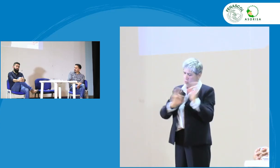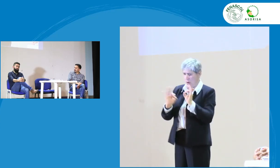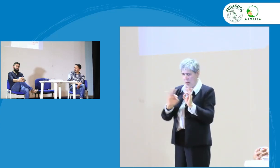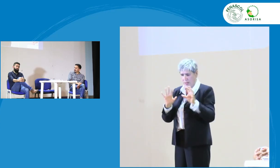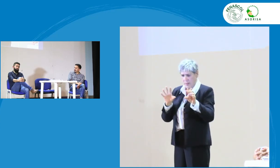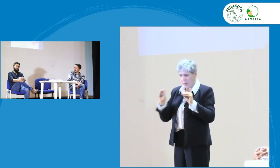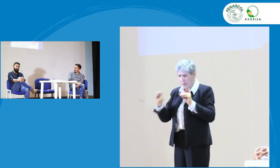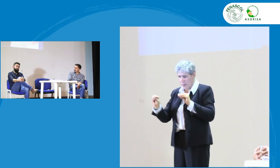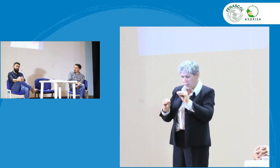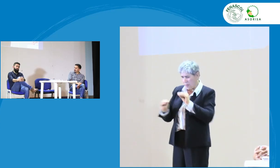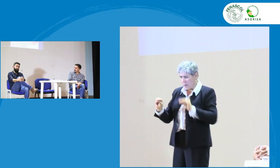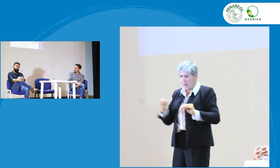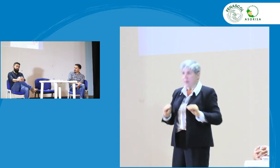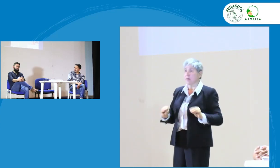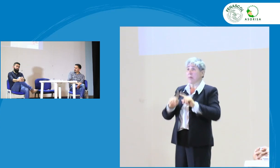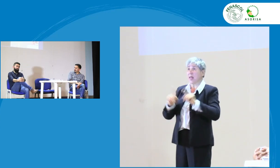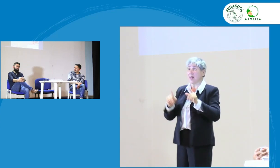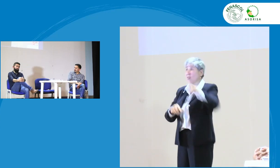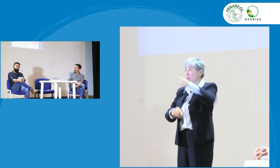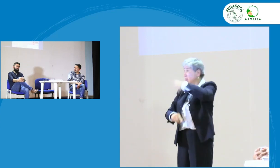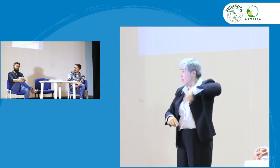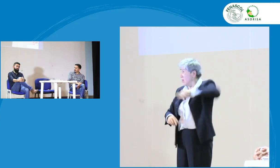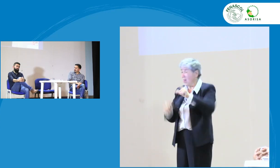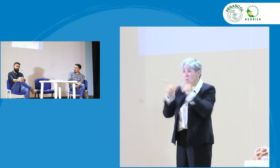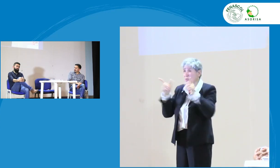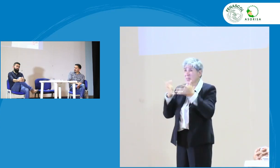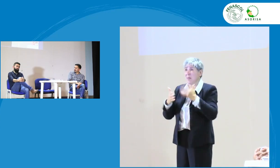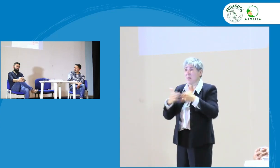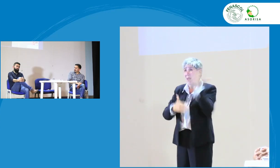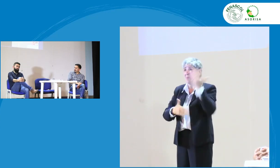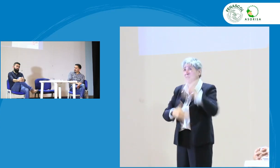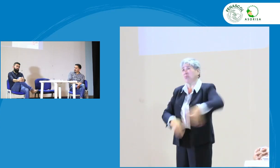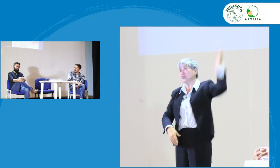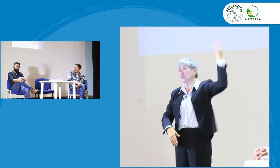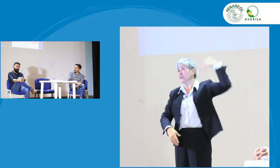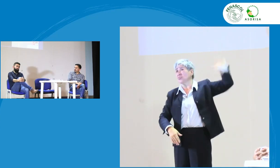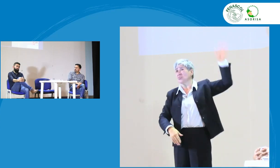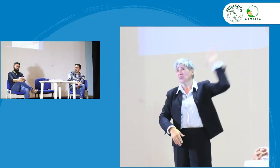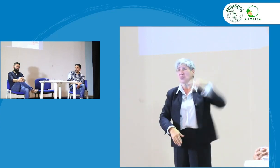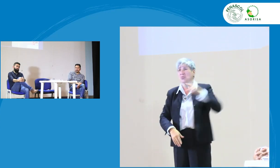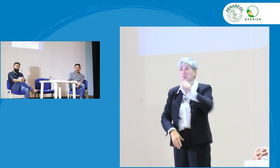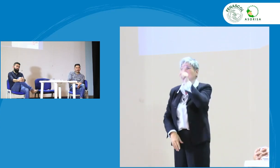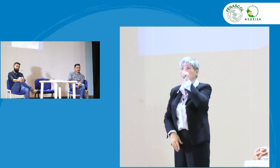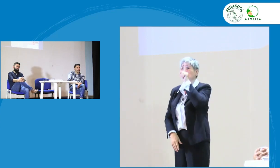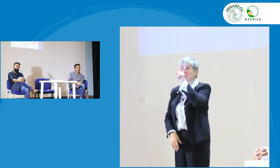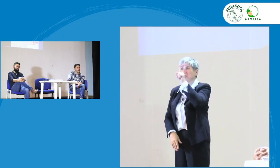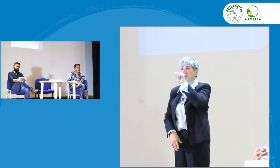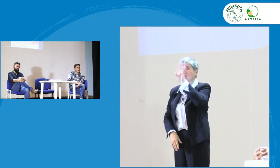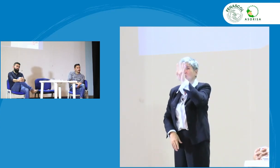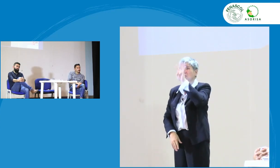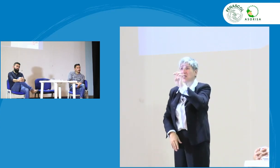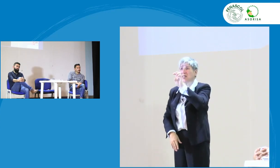falta organizarla pero eso es planación lingüística eso empezó hace rato en mil